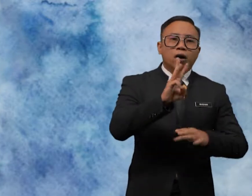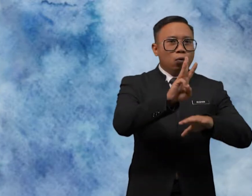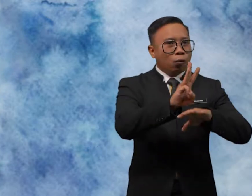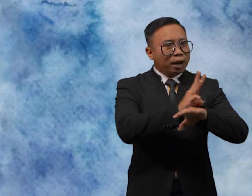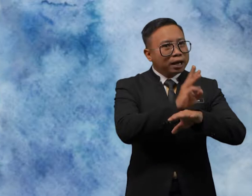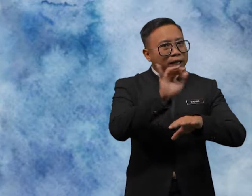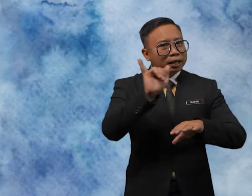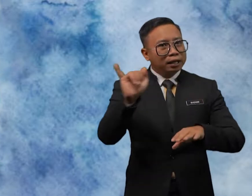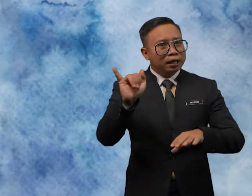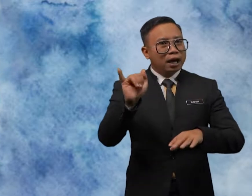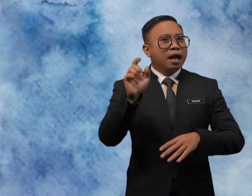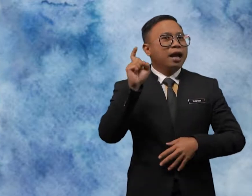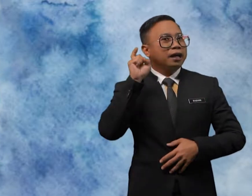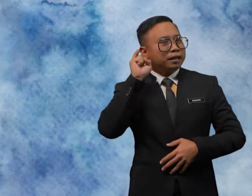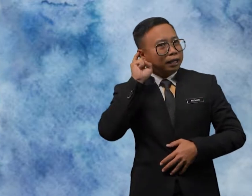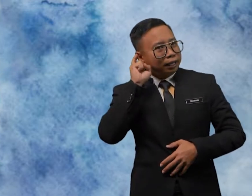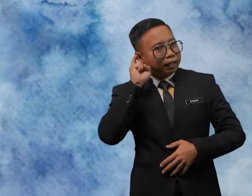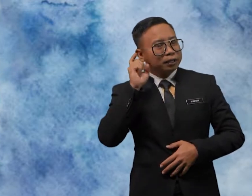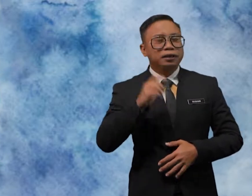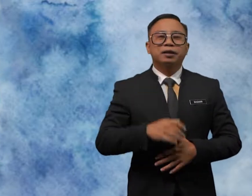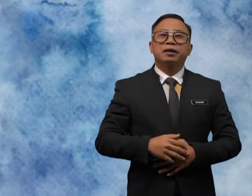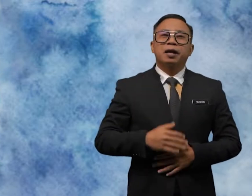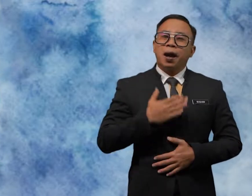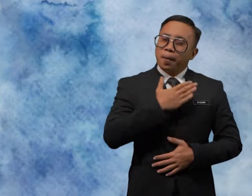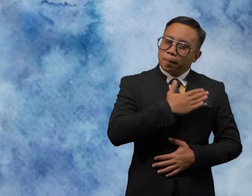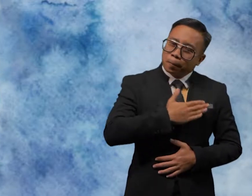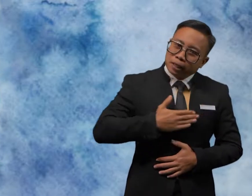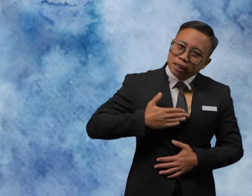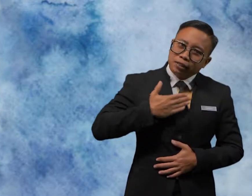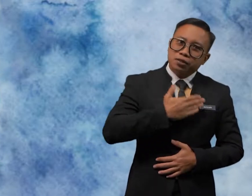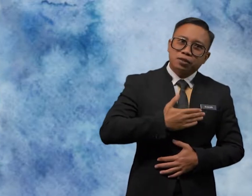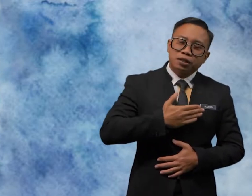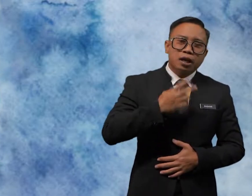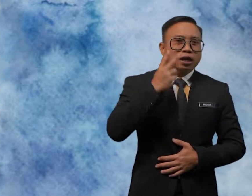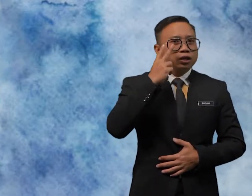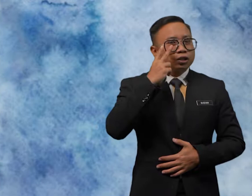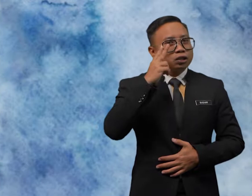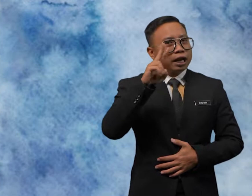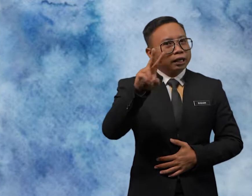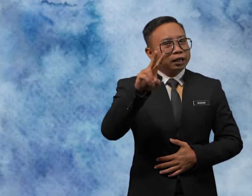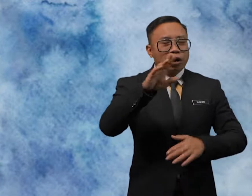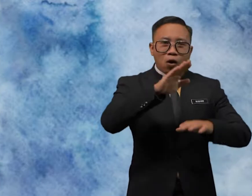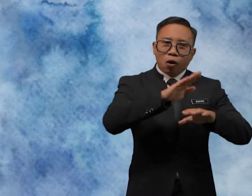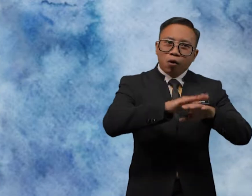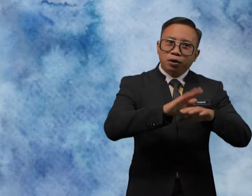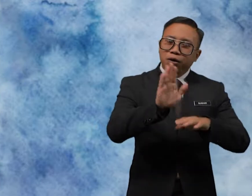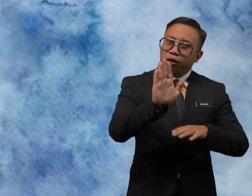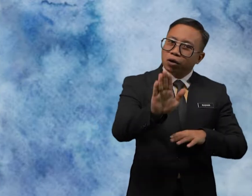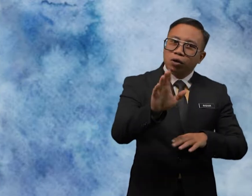wearing herring aid, please check on your